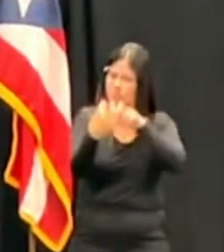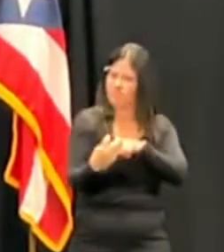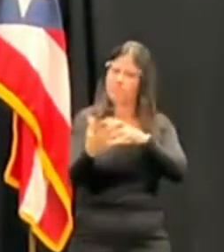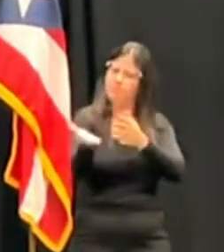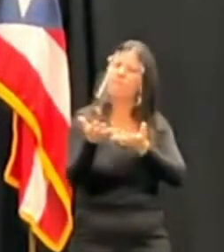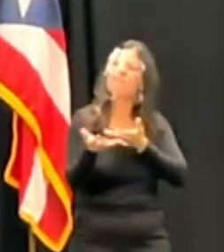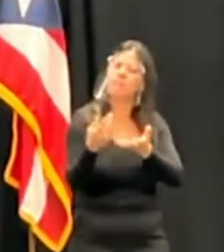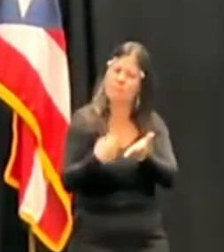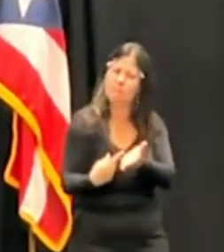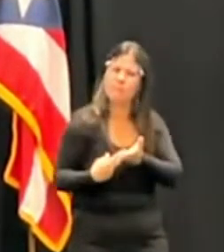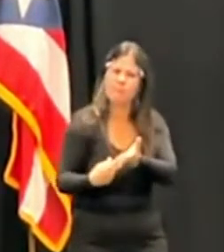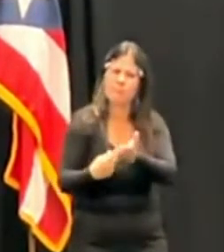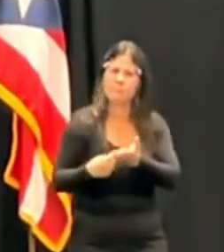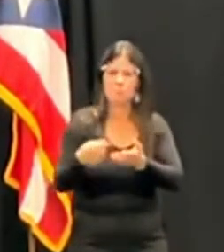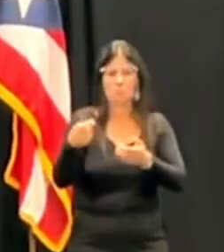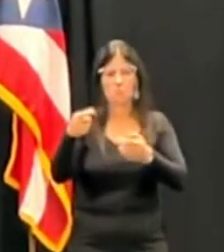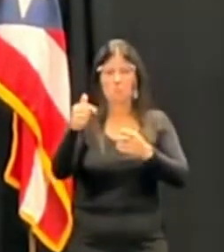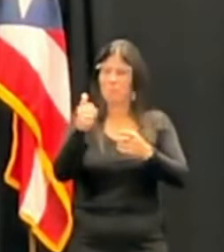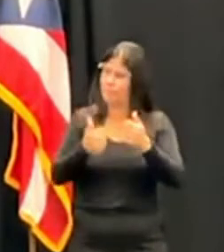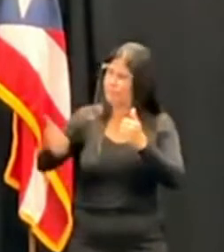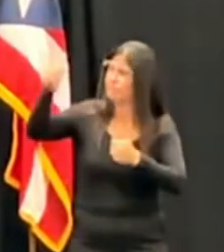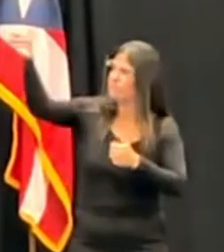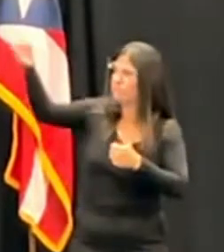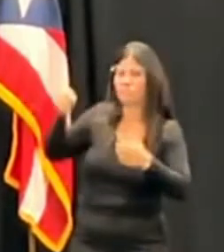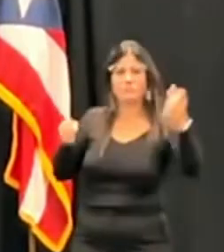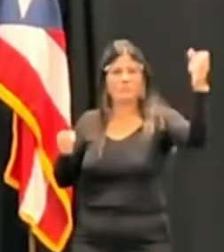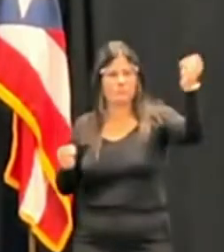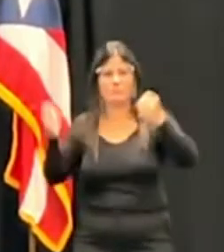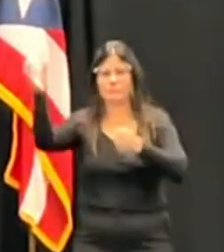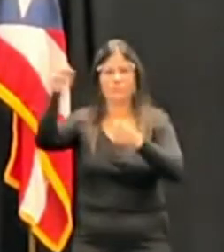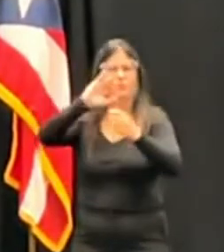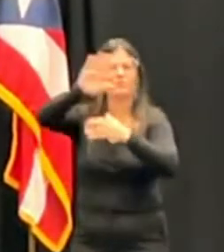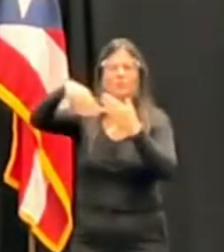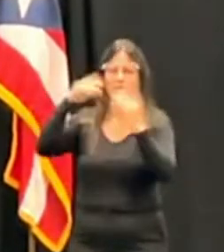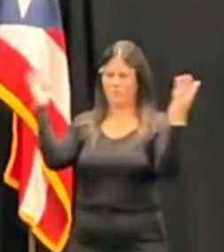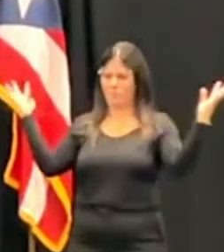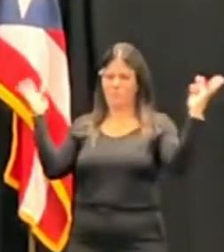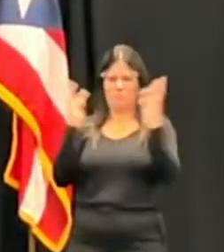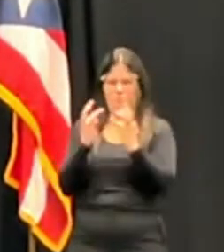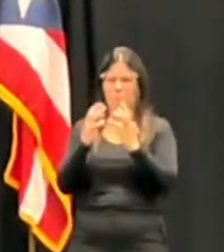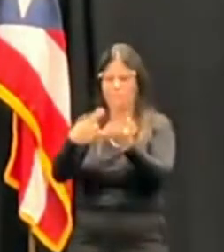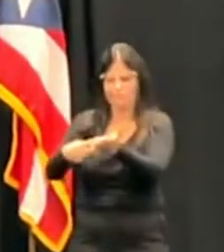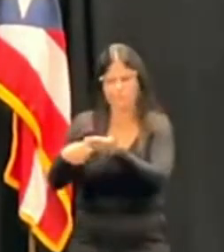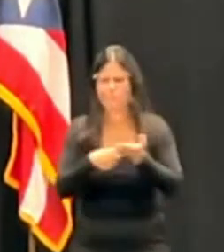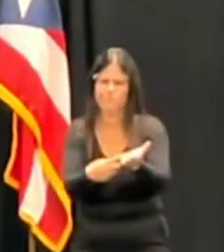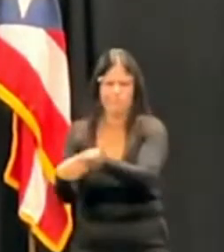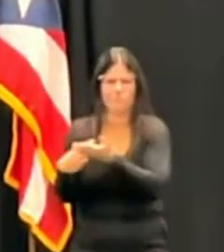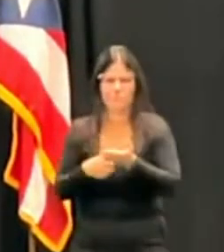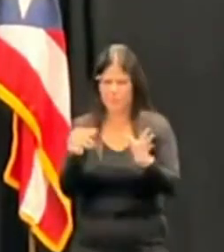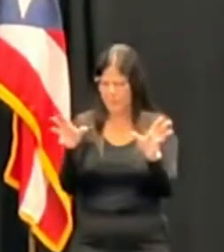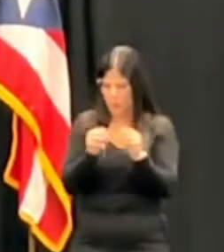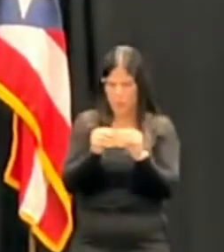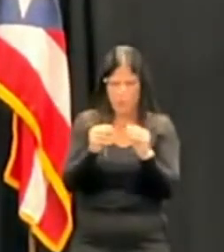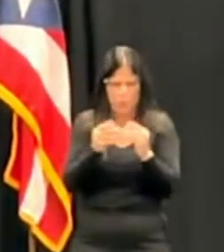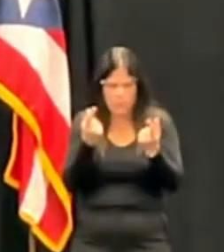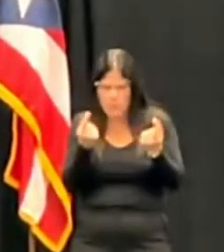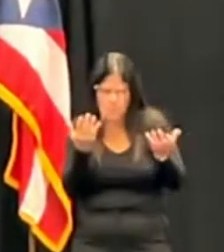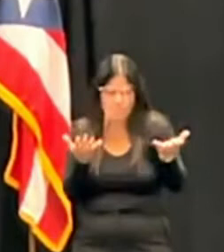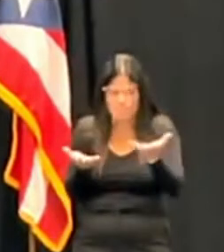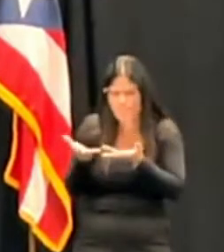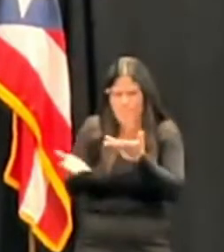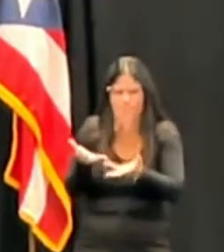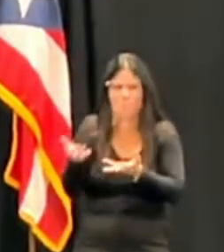los secretarios, los jefes del gabinete. Y en muchas ocasiones, algunos de esos señalamientos,